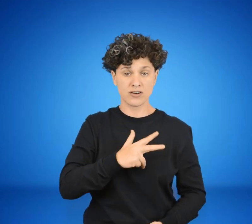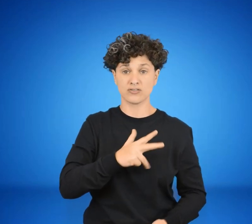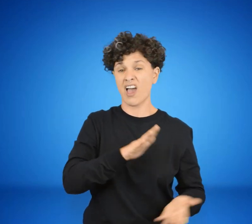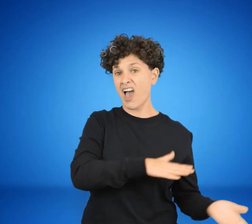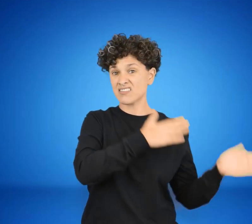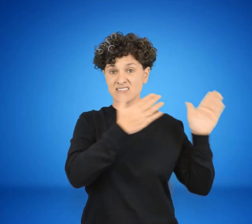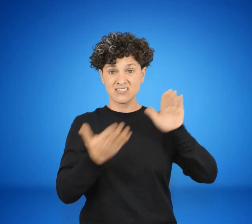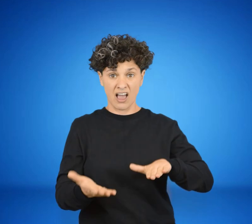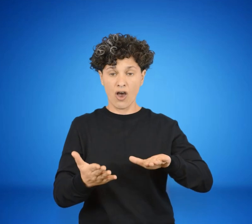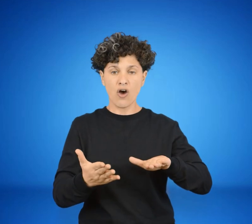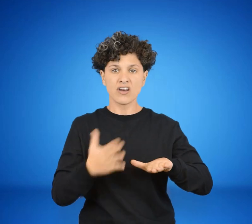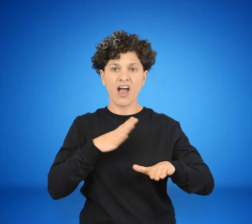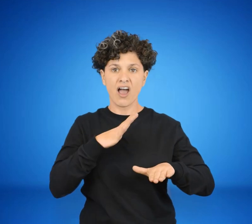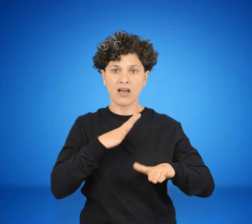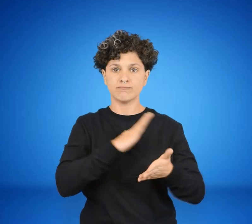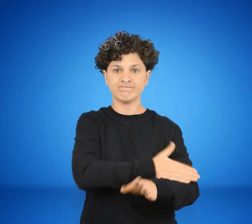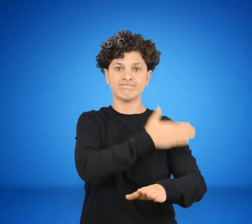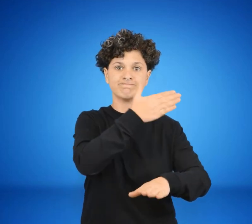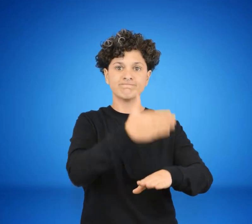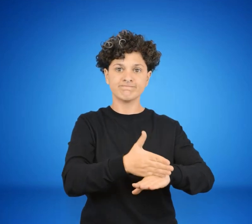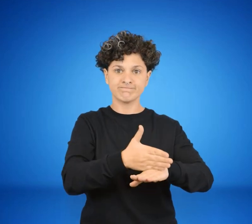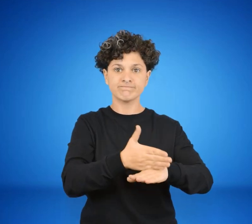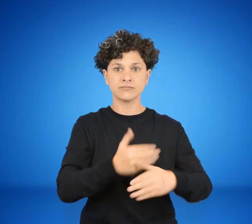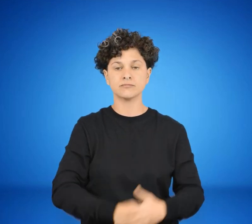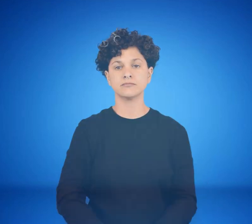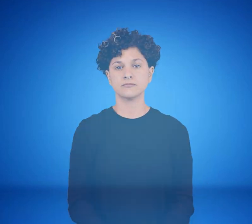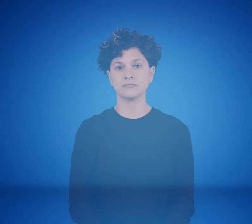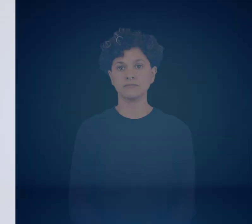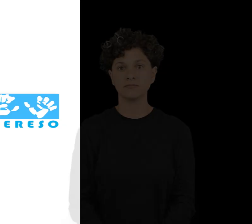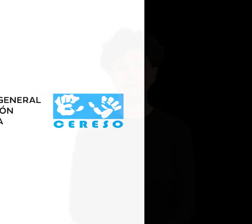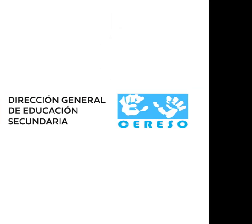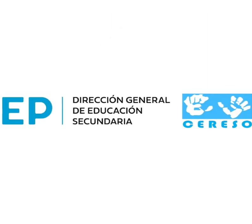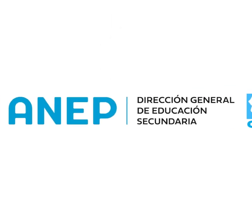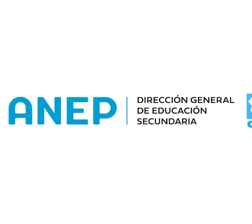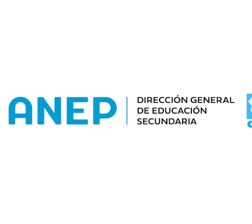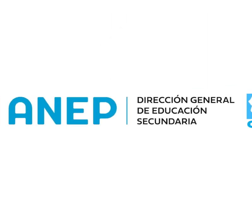en la actualidad. La clonología violaciones a los derechos humanos que duró